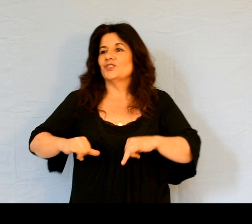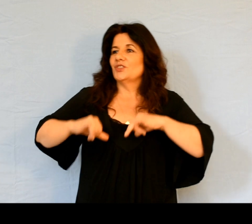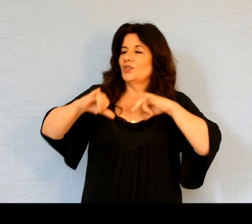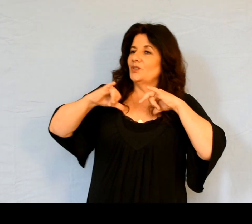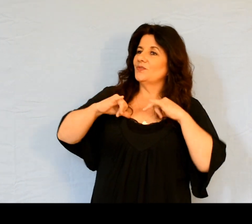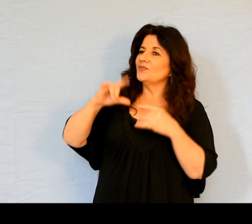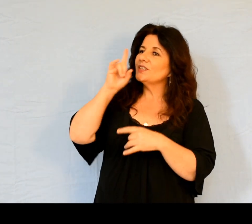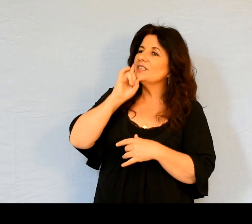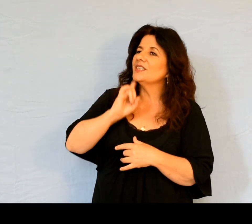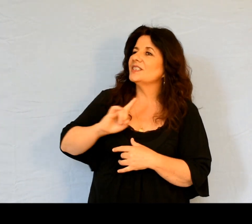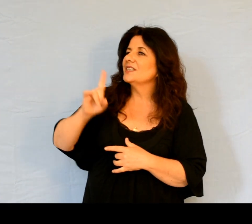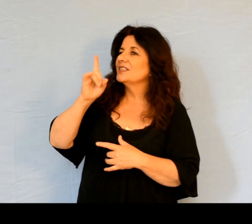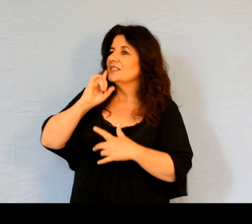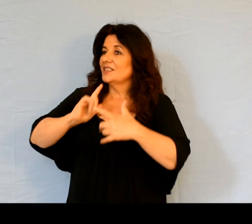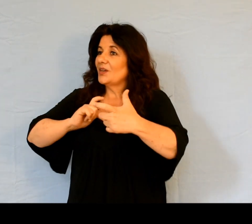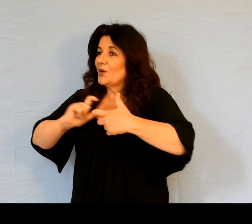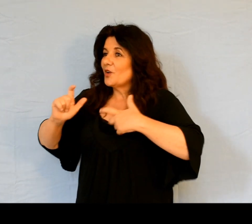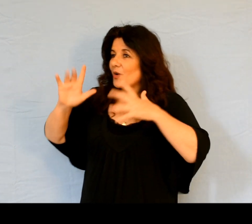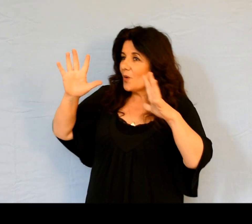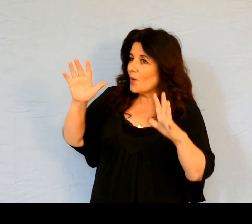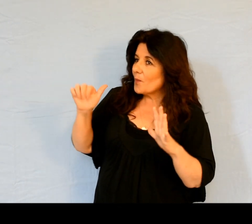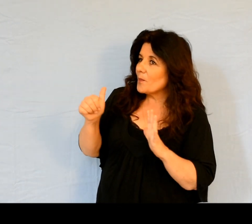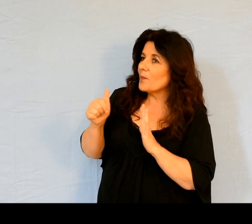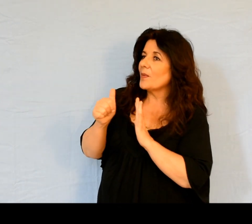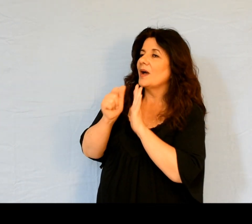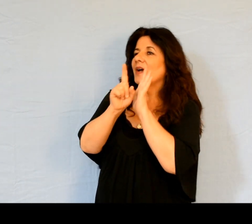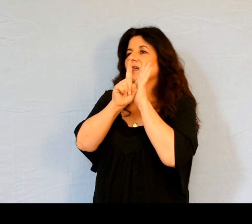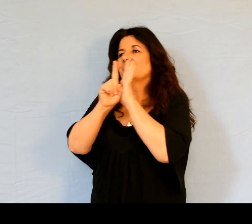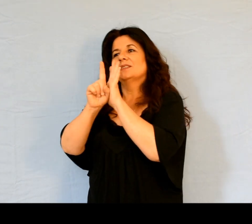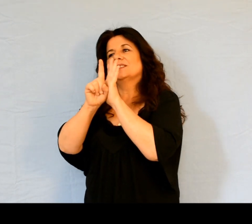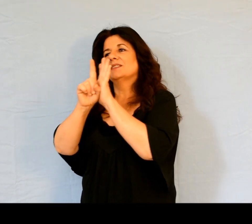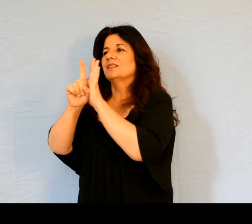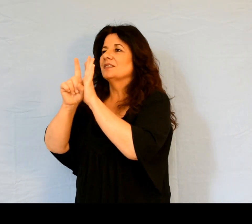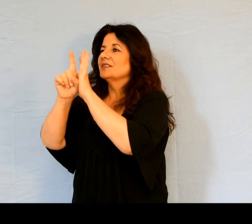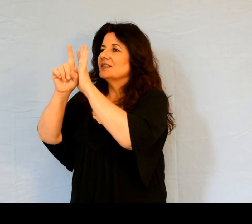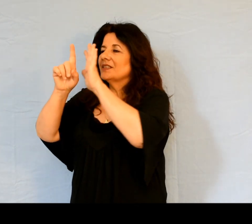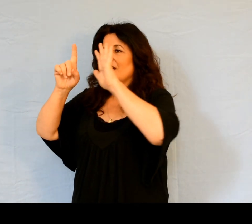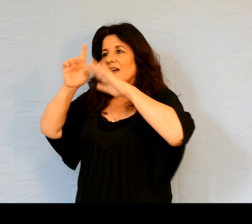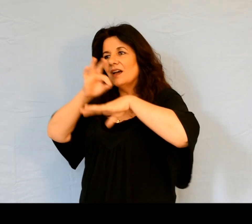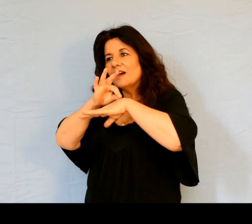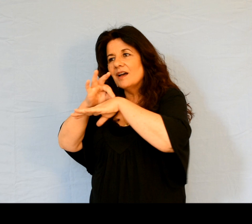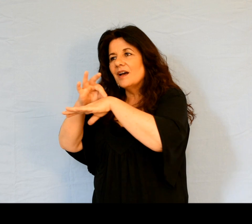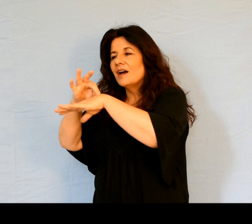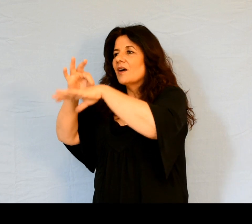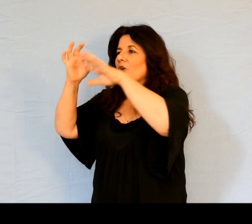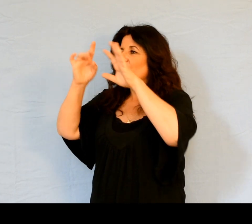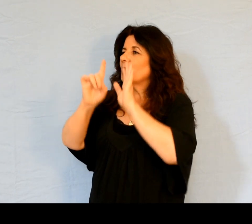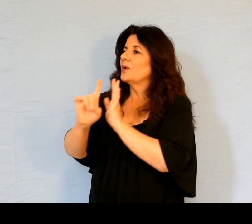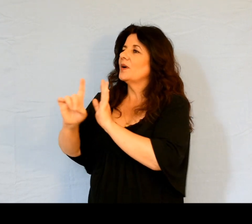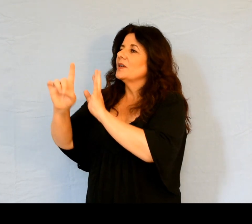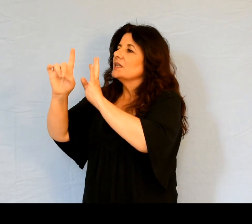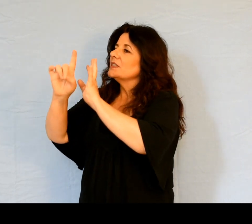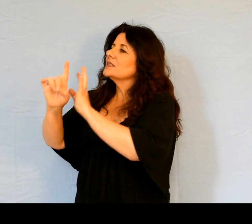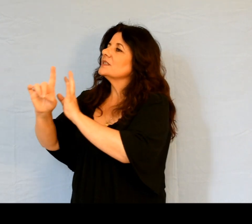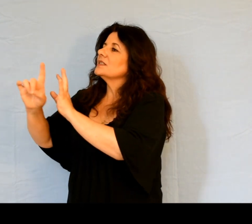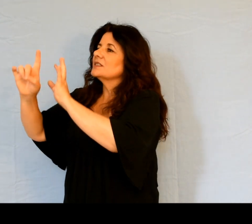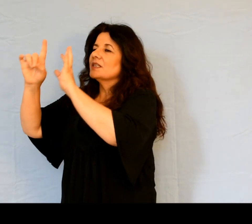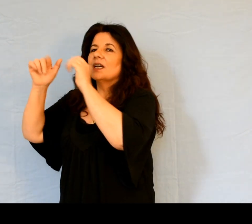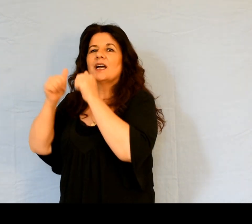campagnes, lui font cortège. On les conduit parmi les chants